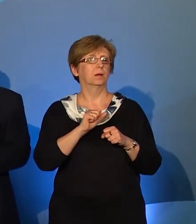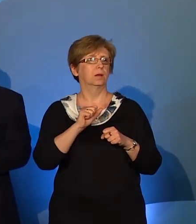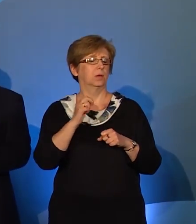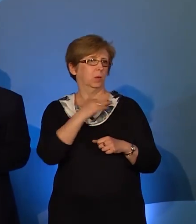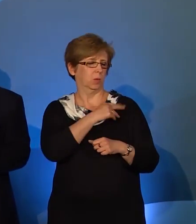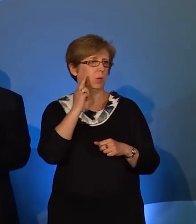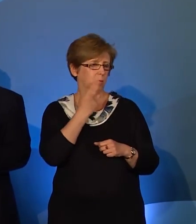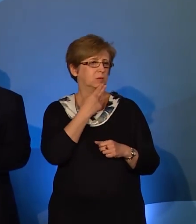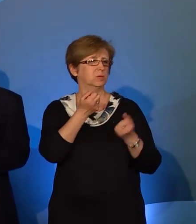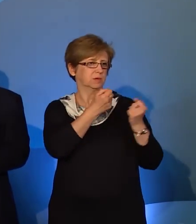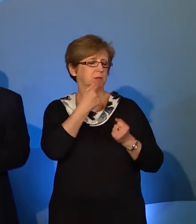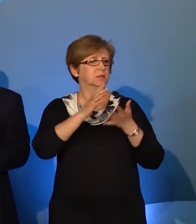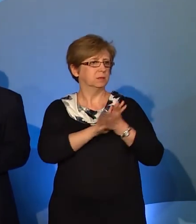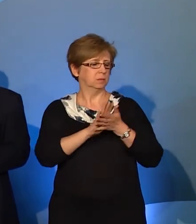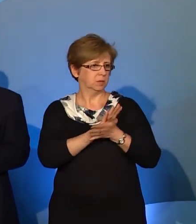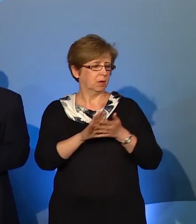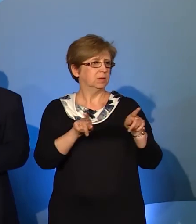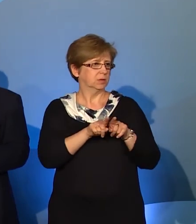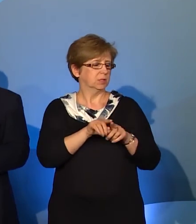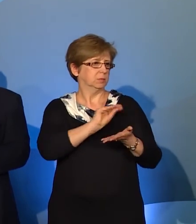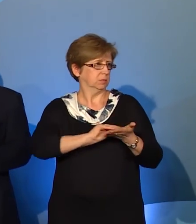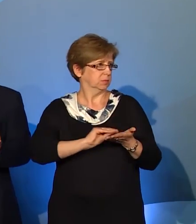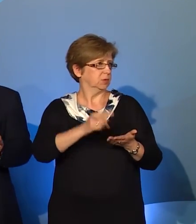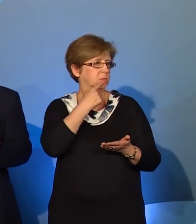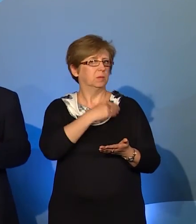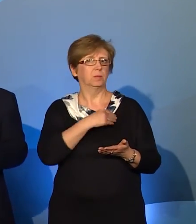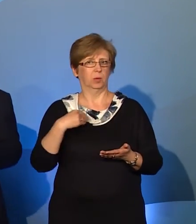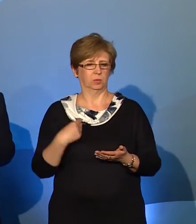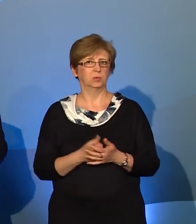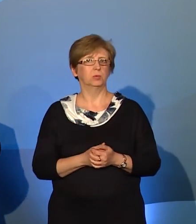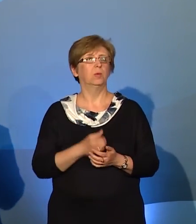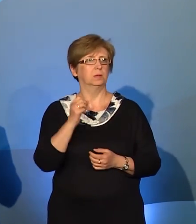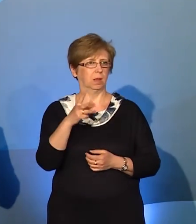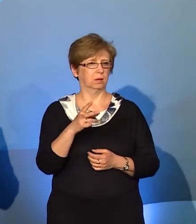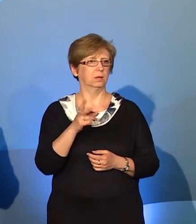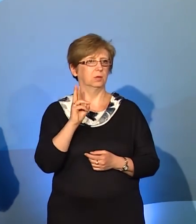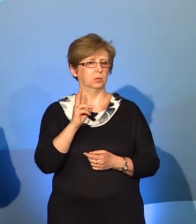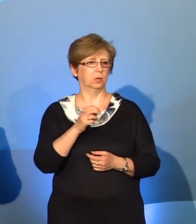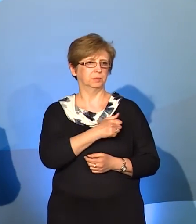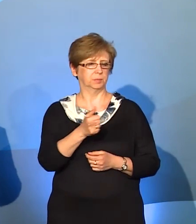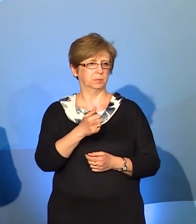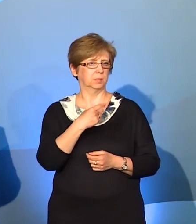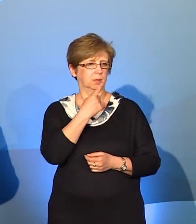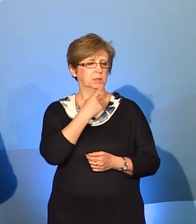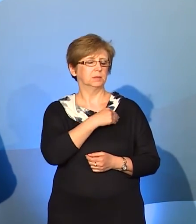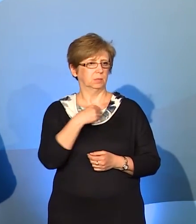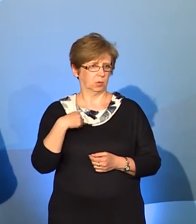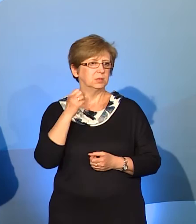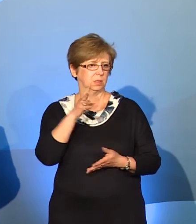migowym, również po prostu językiem polskim pisanym, prawda? Ci, którzy opanowali polszczyznę w sposób biegły, oczywiście piszą i czytają,